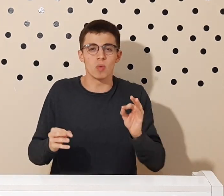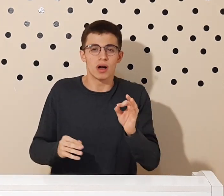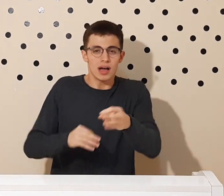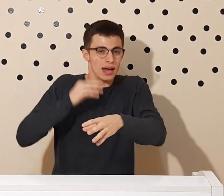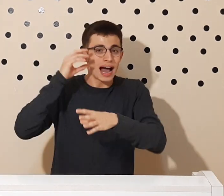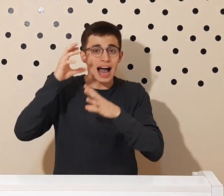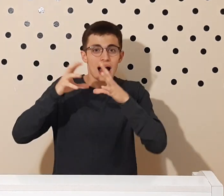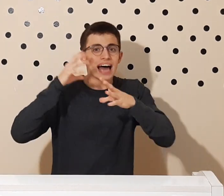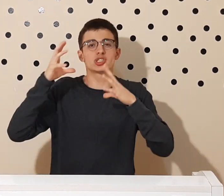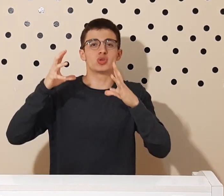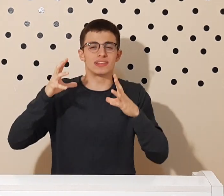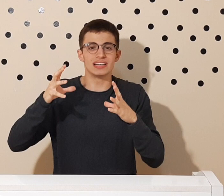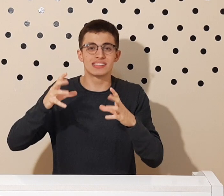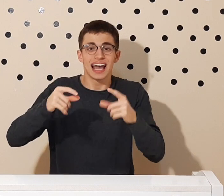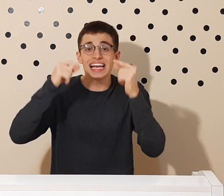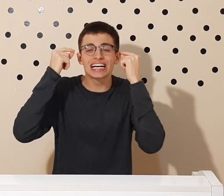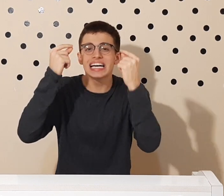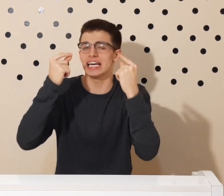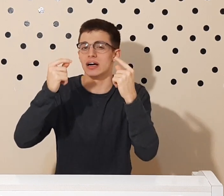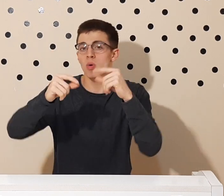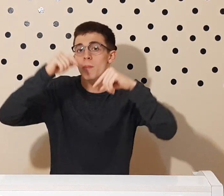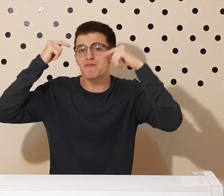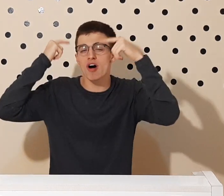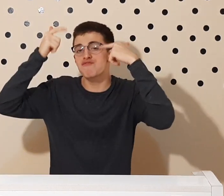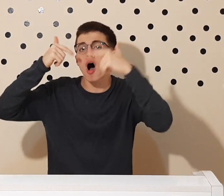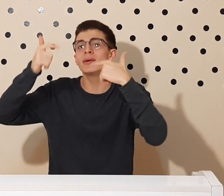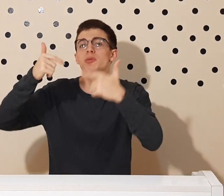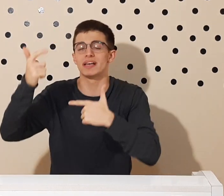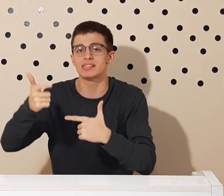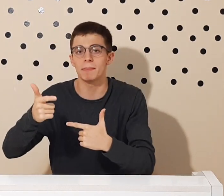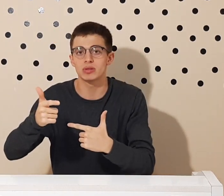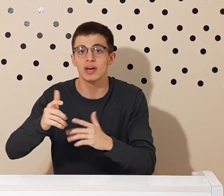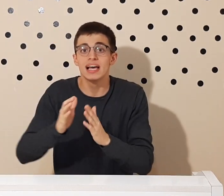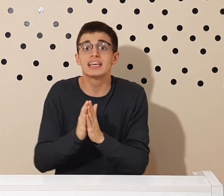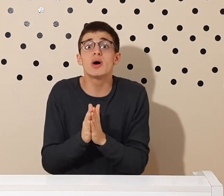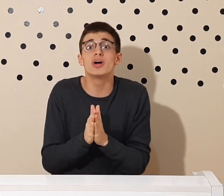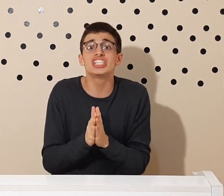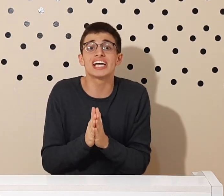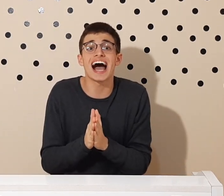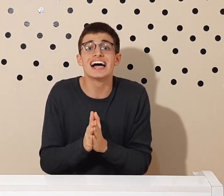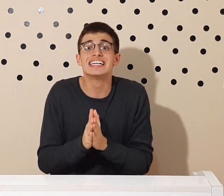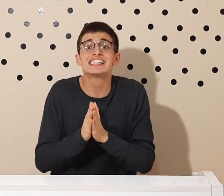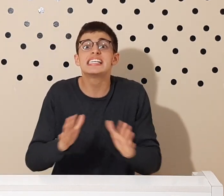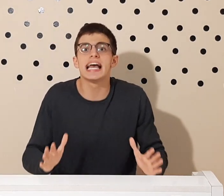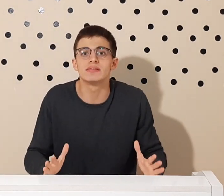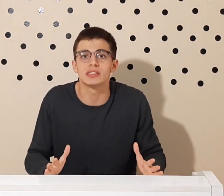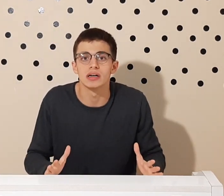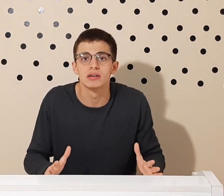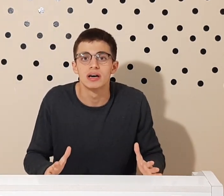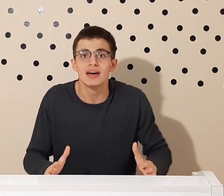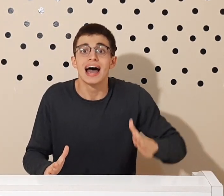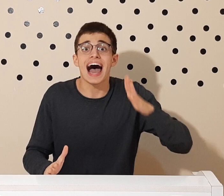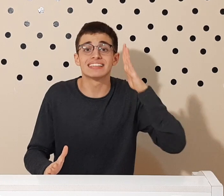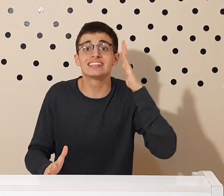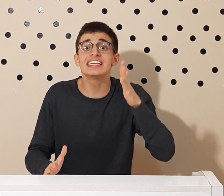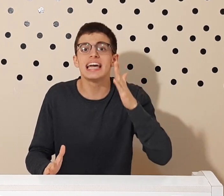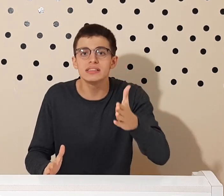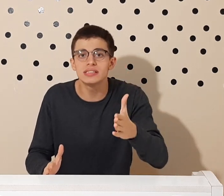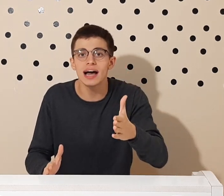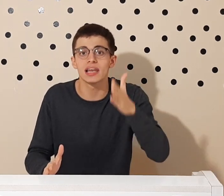Aristóteles, ele cria uma forma de pensamento que deu origem à ciência. A ciência, ela